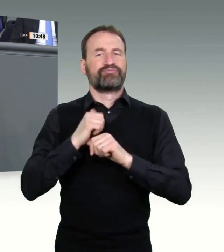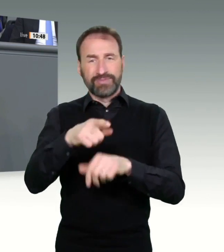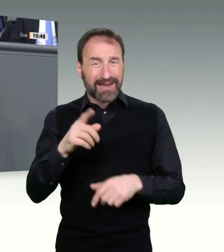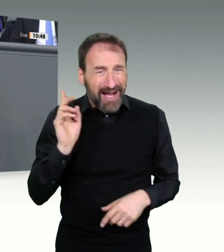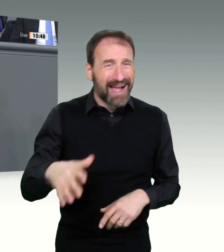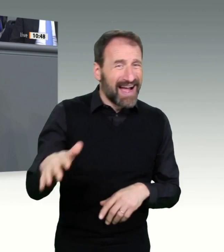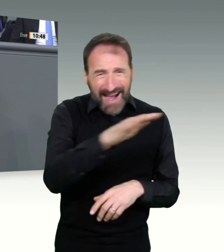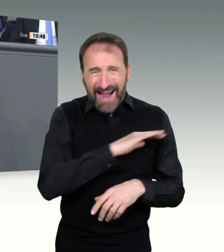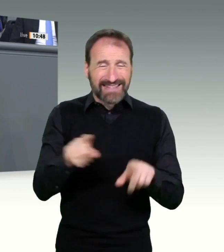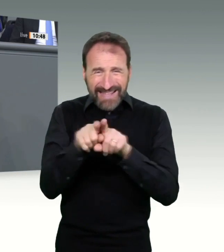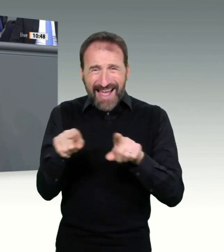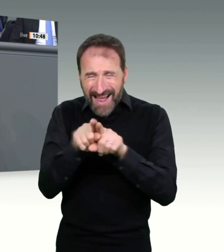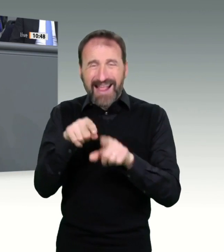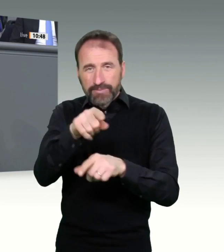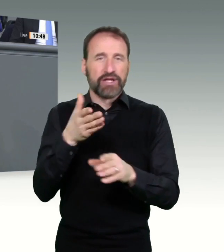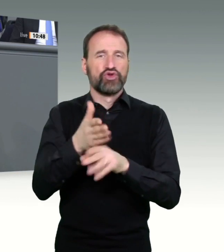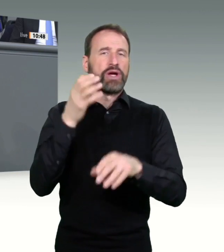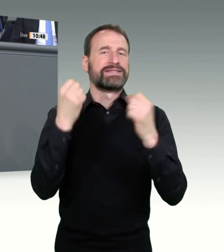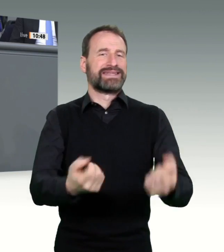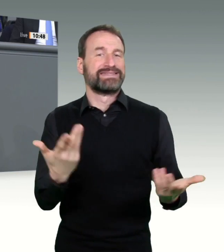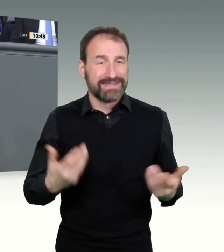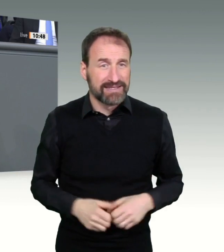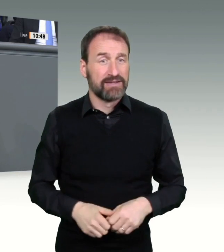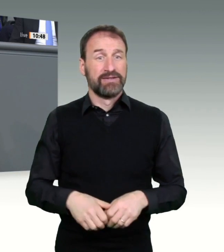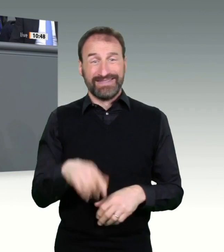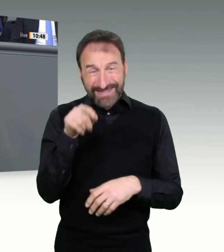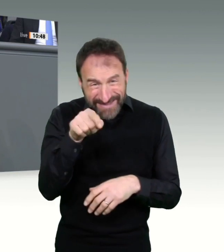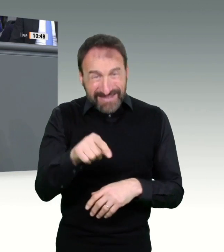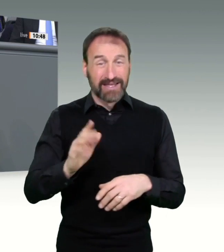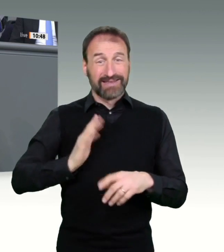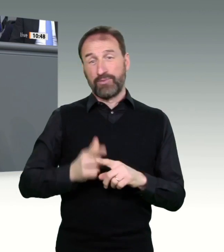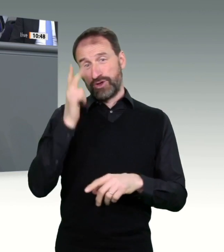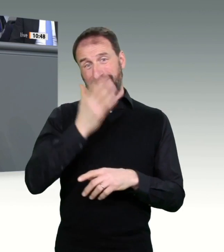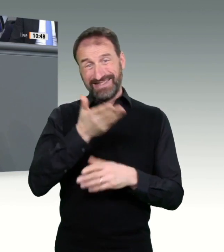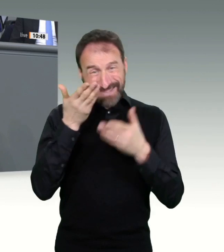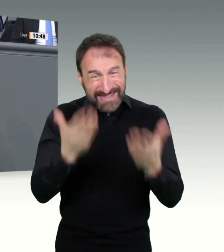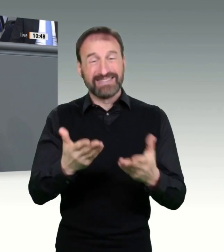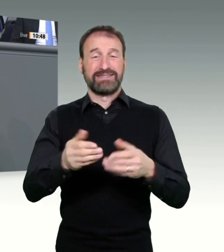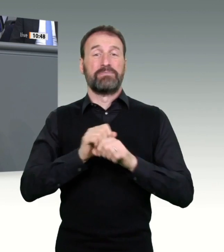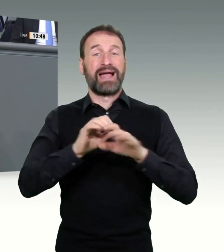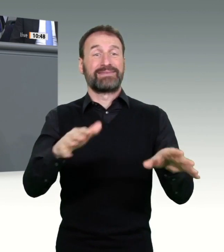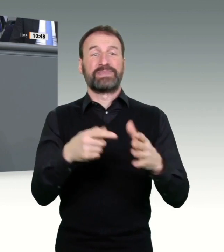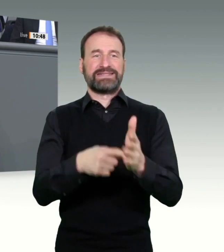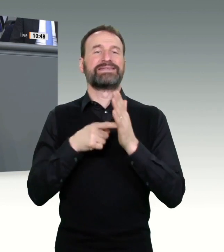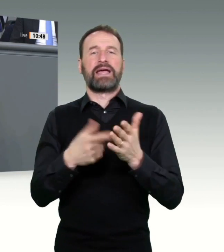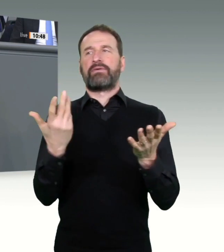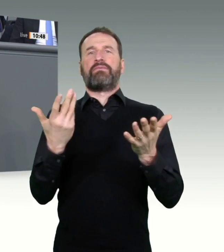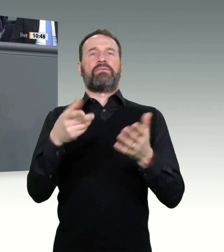andere Regierung für den öffentlichen Gesundheitsdienst so viel Geld ausgegeben hat. Meine Damen und Herren, das stimmt. Aber zur Wahrheit gehört